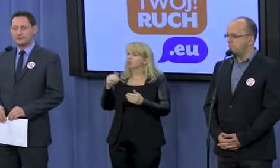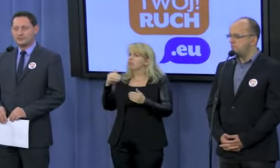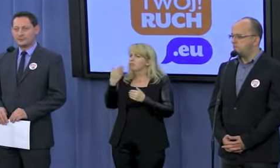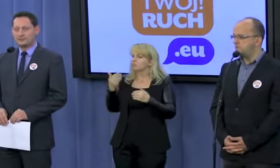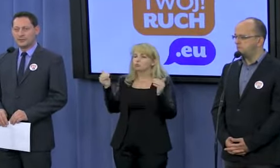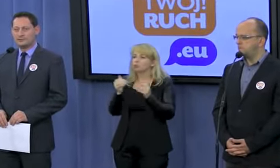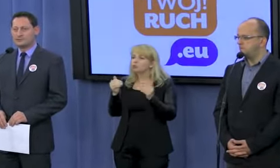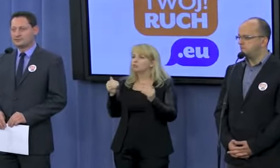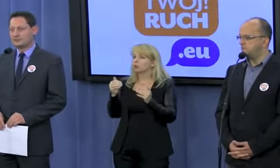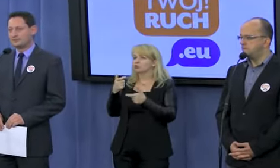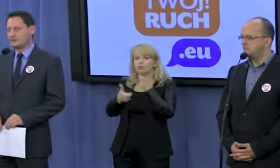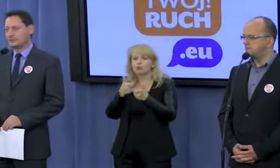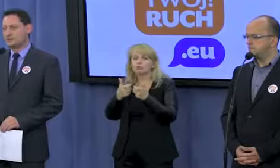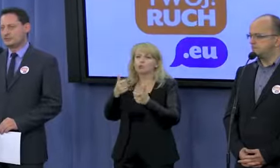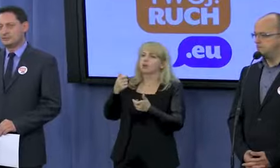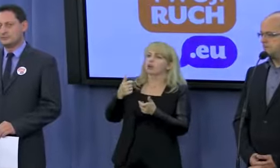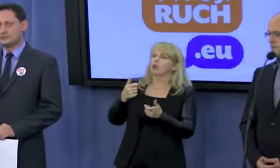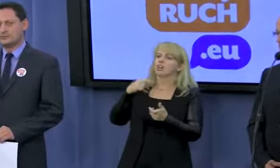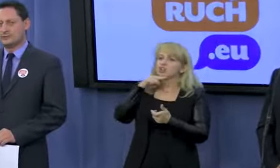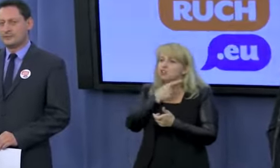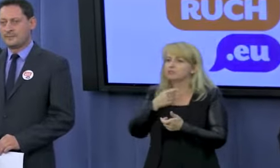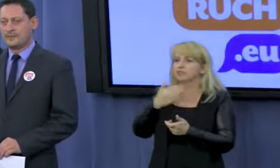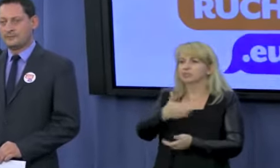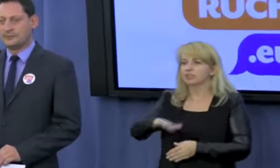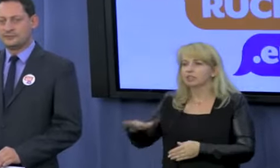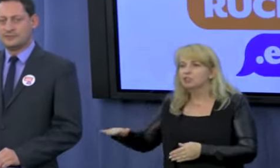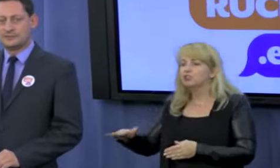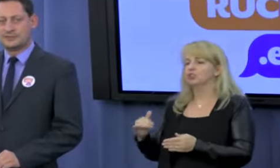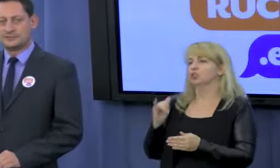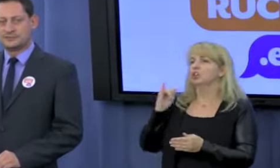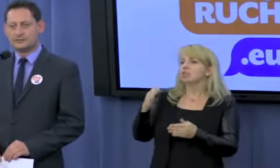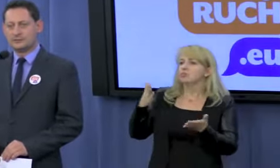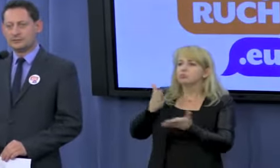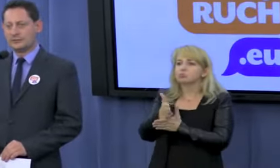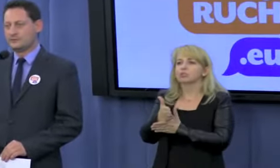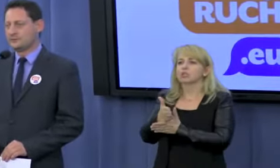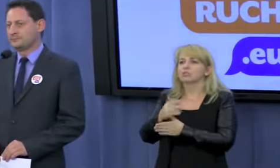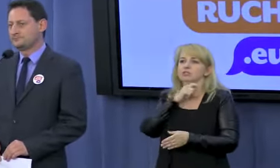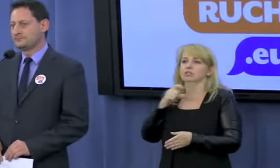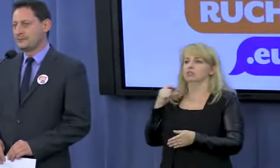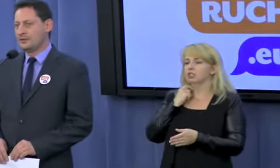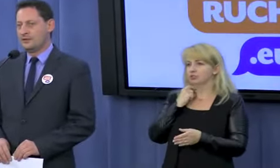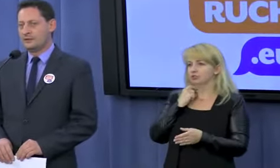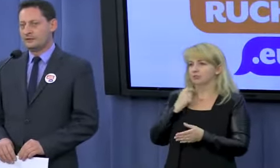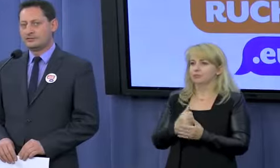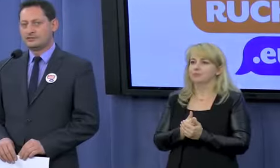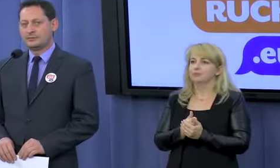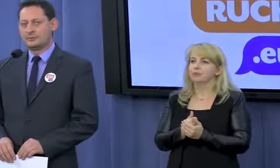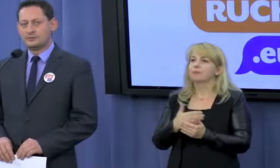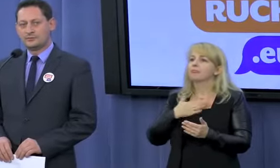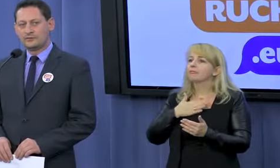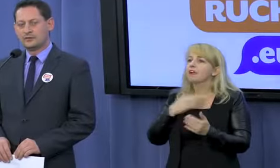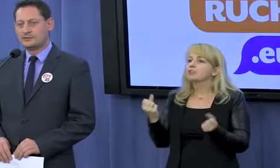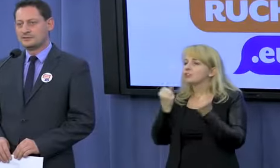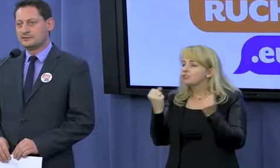popełnianie tych haniebnych czynów wobec dzieci przez duchownych. Nasze